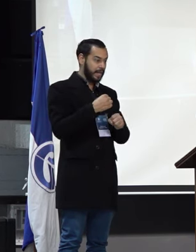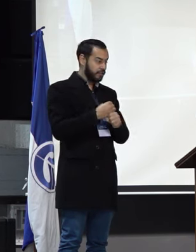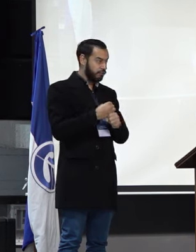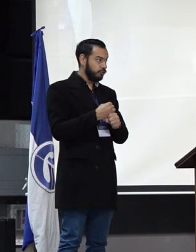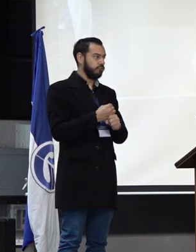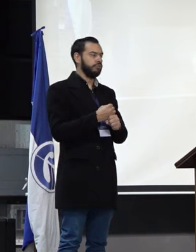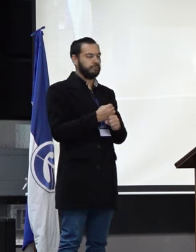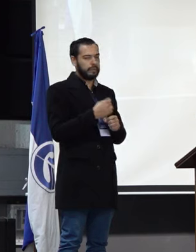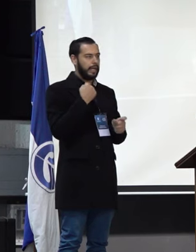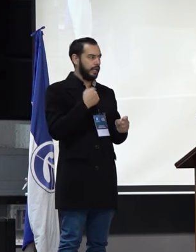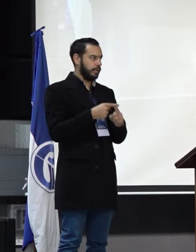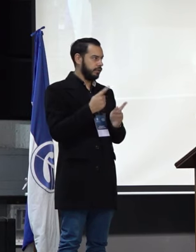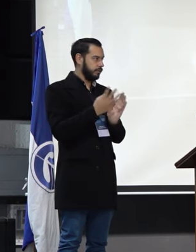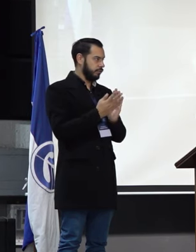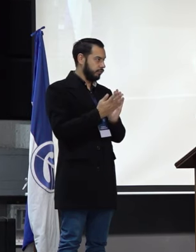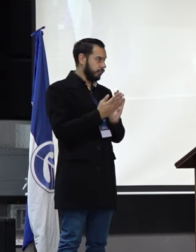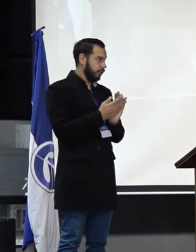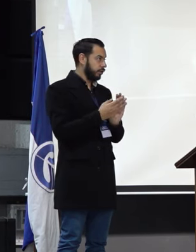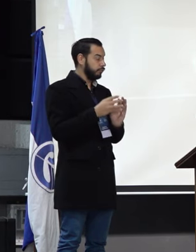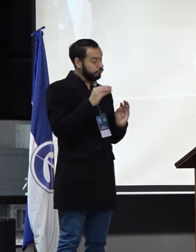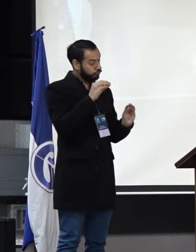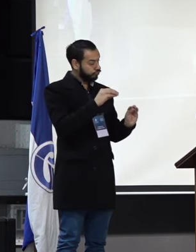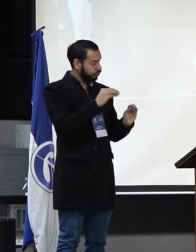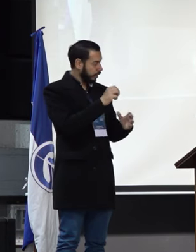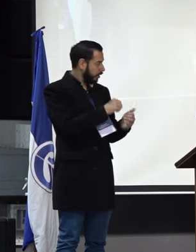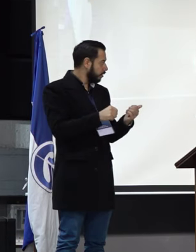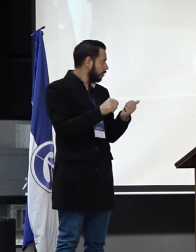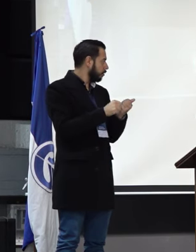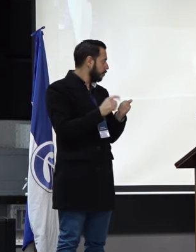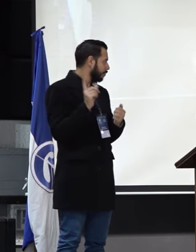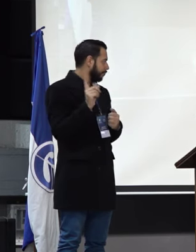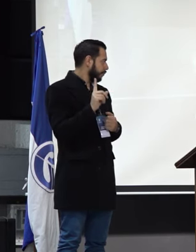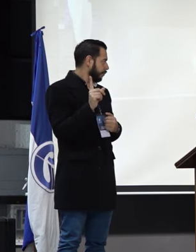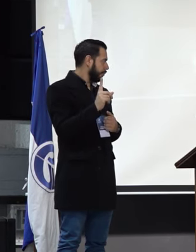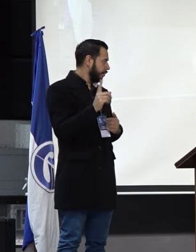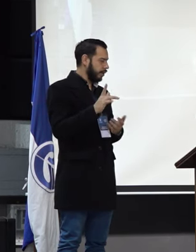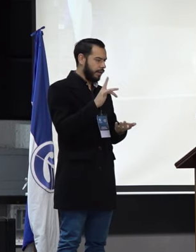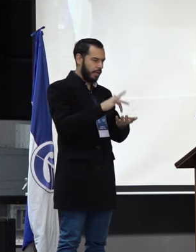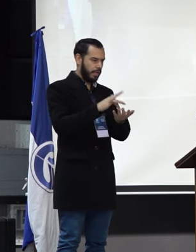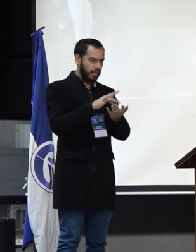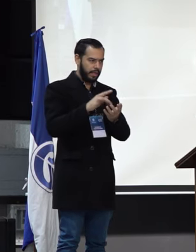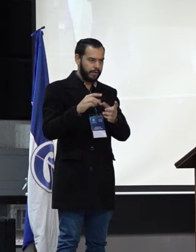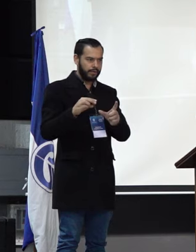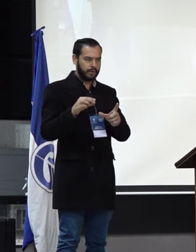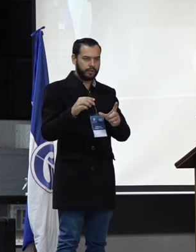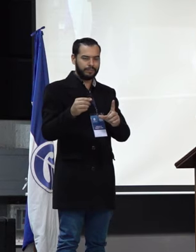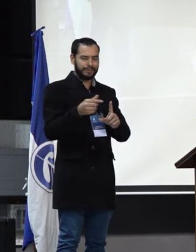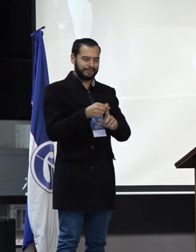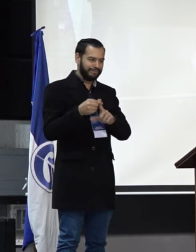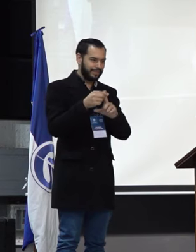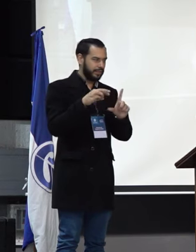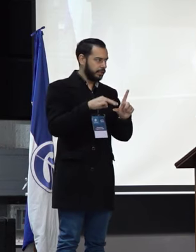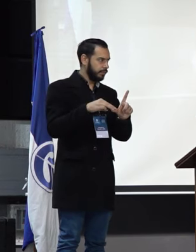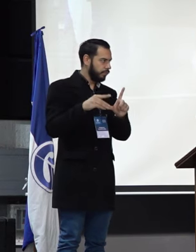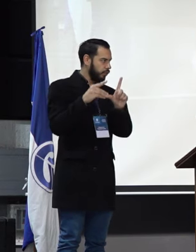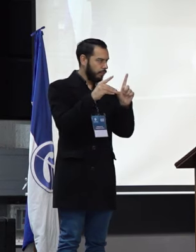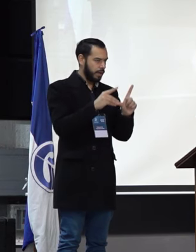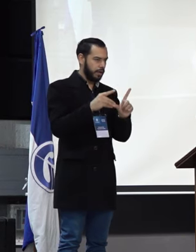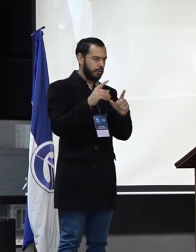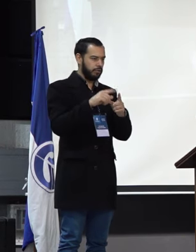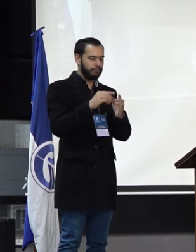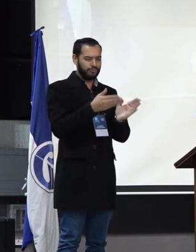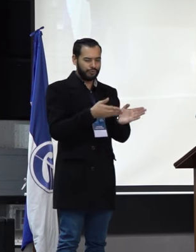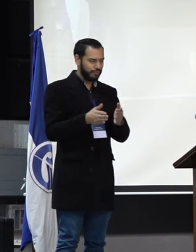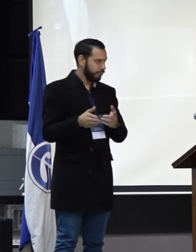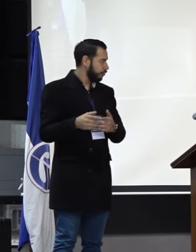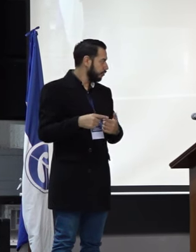esos 14 años mi acercamiento a la universidad ha sido permanente. He estado participando en diferentes diplomados, cursos de extensión y digamos que me